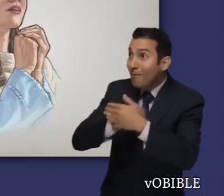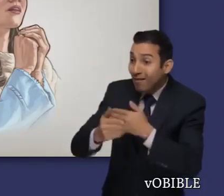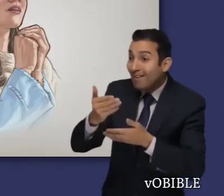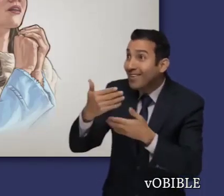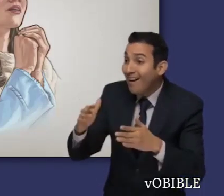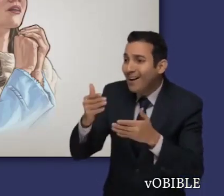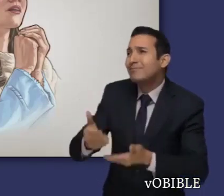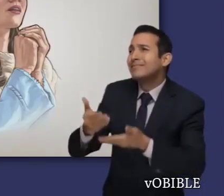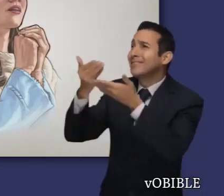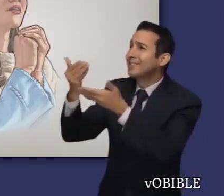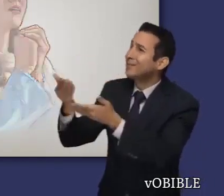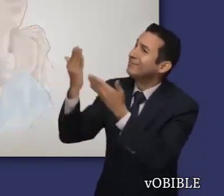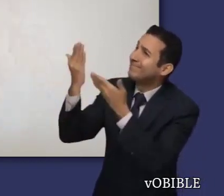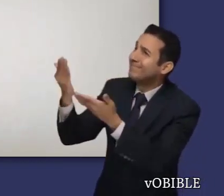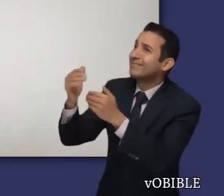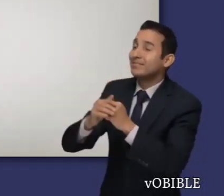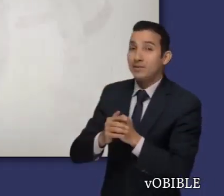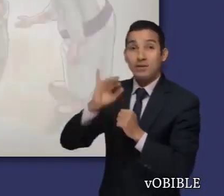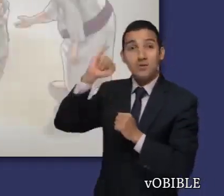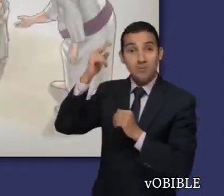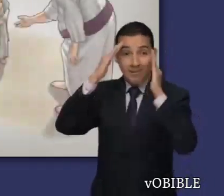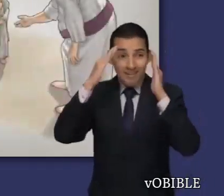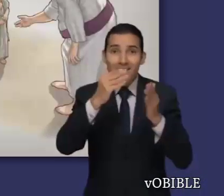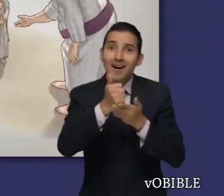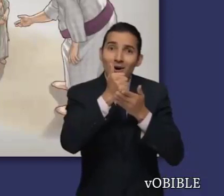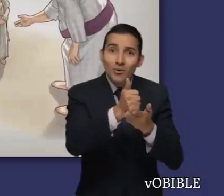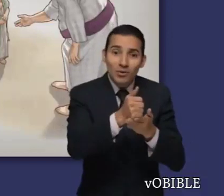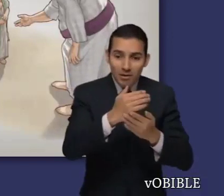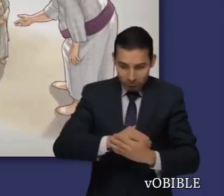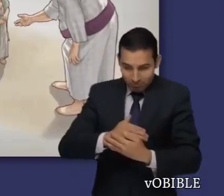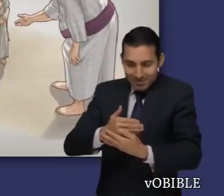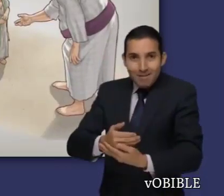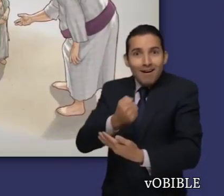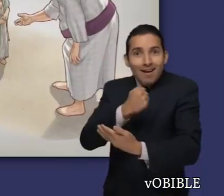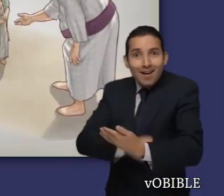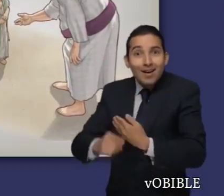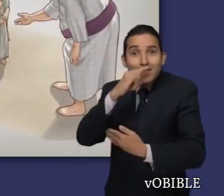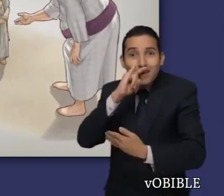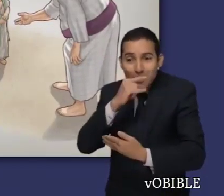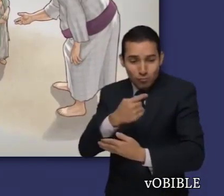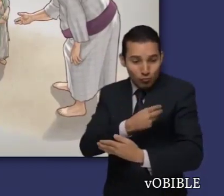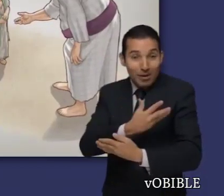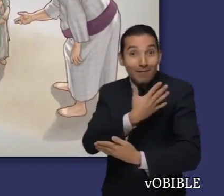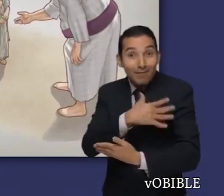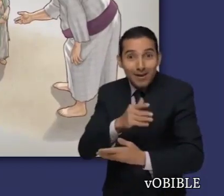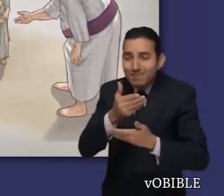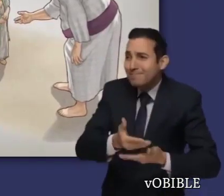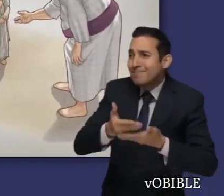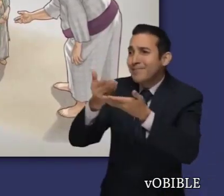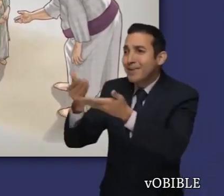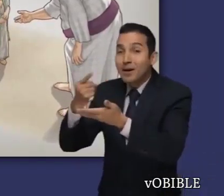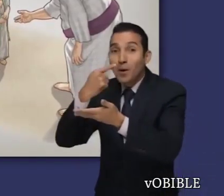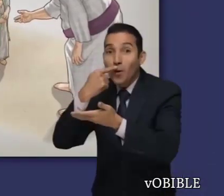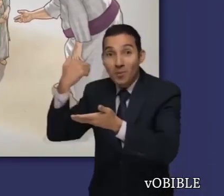para que le sirva toda la vida. Dios le responde su oración. Ana tiene un niño, Samuel, y cuando deja de darle